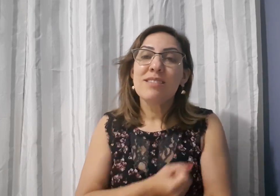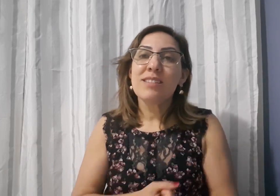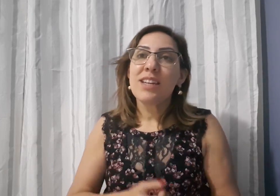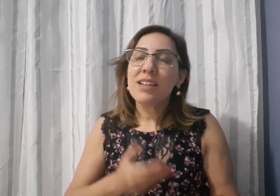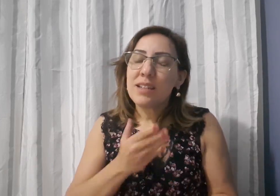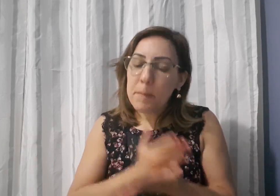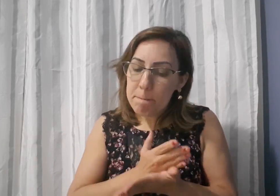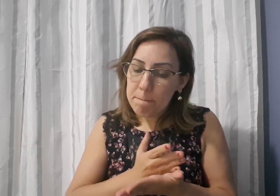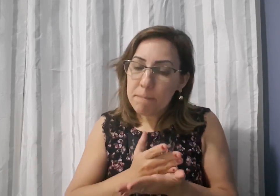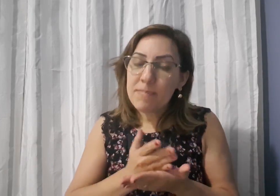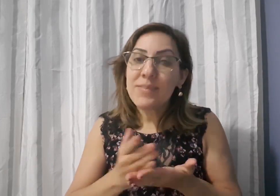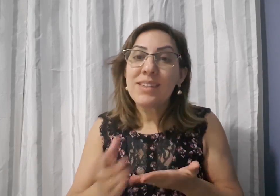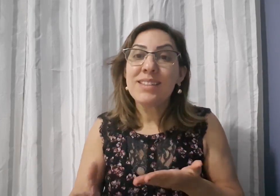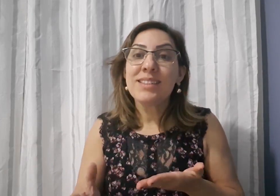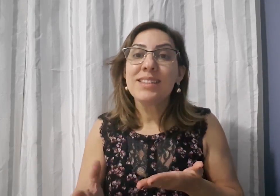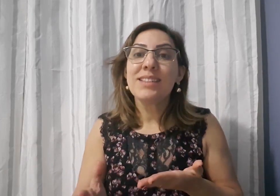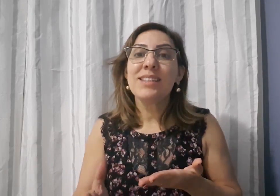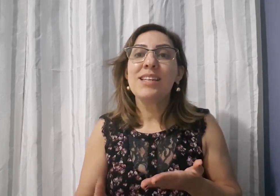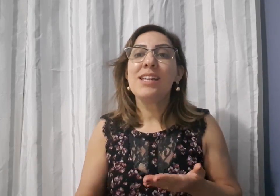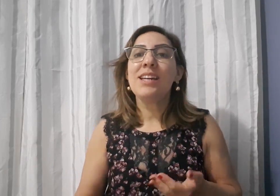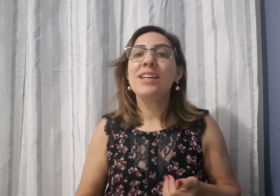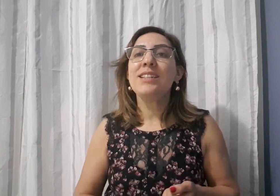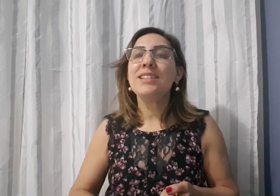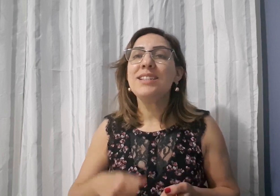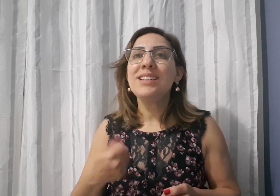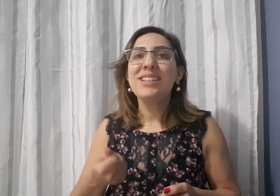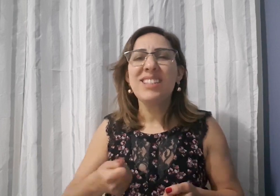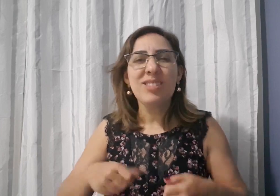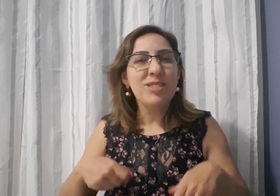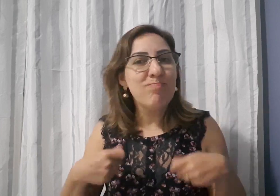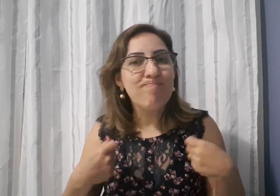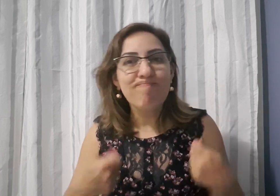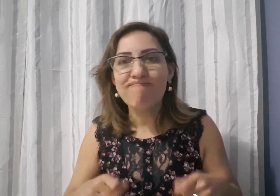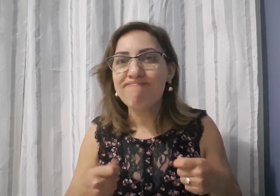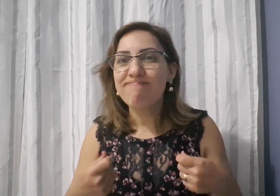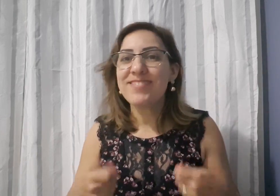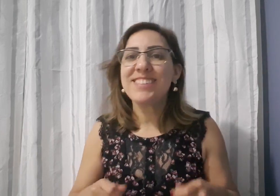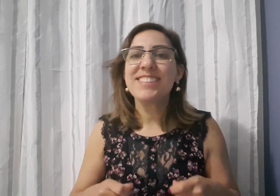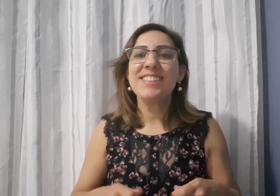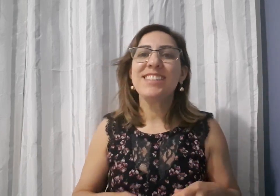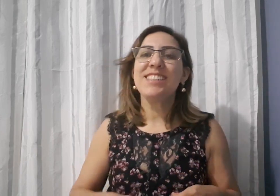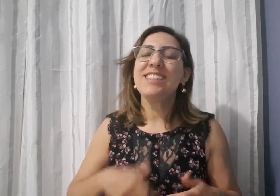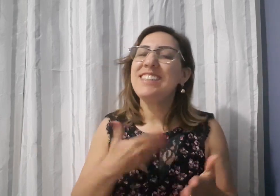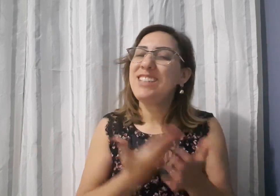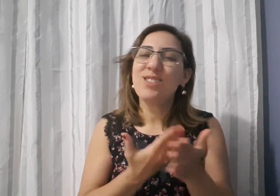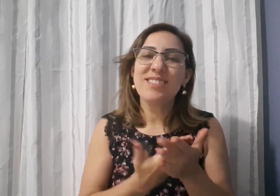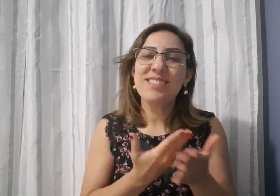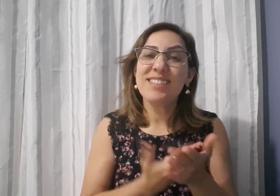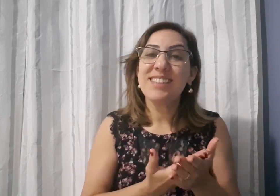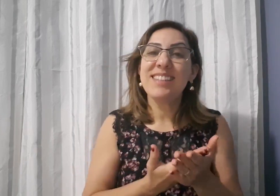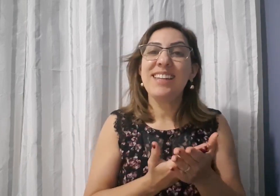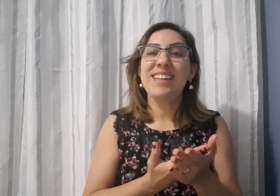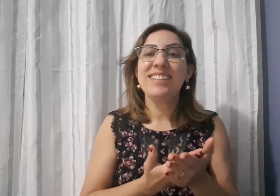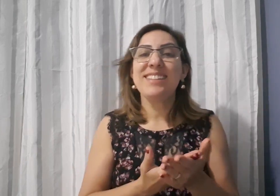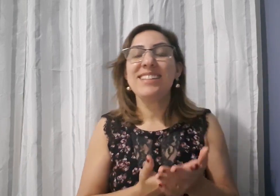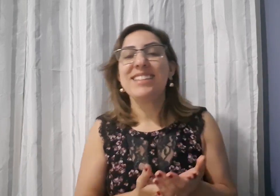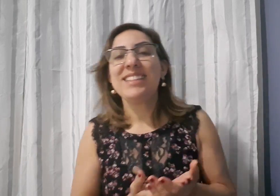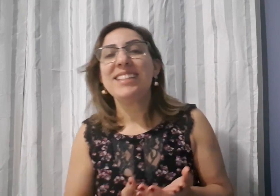E eu comecei a estudar com afinco E eu fui me desenvolvendo cada vez